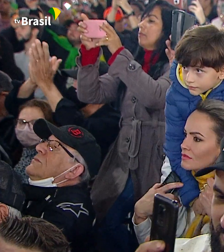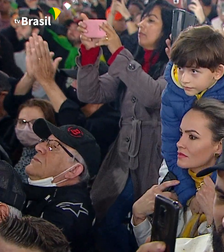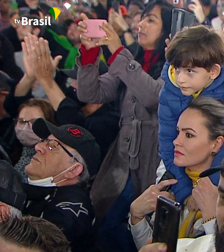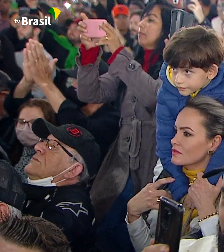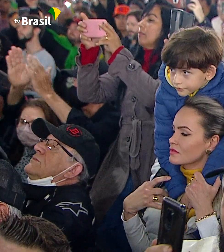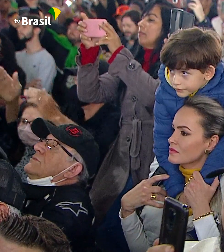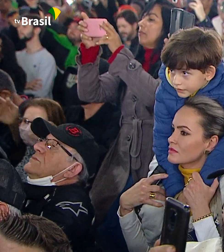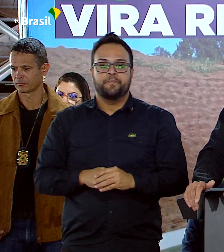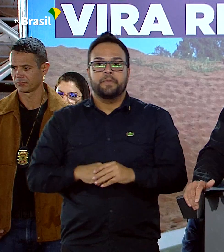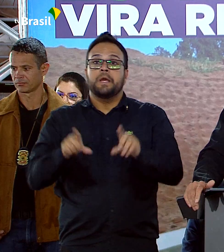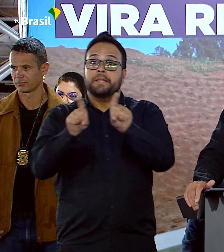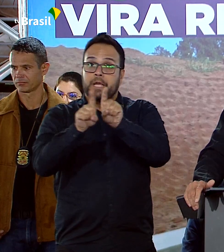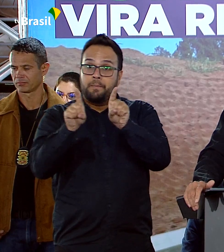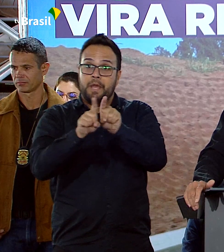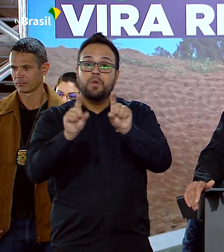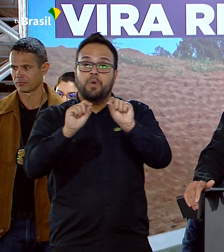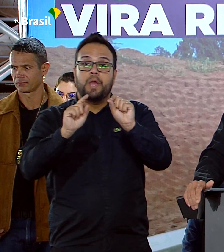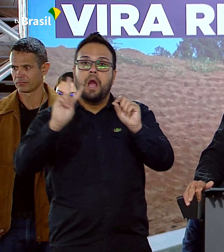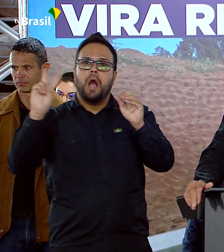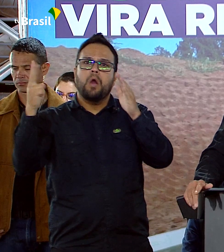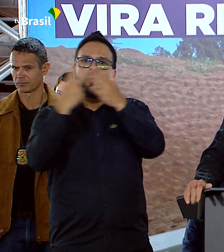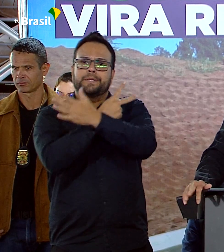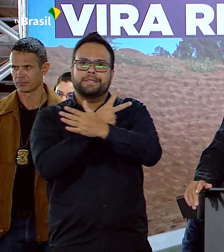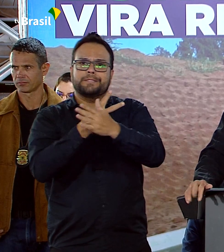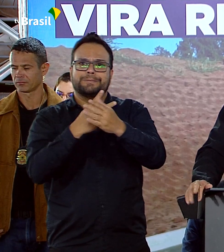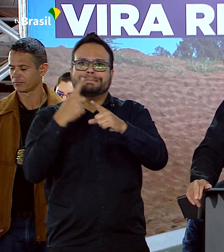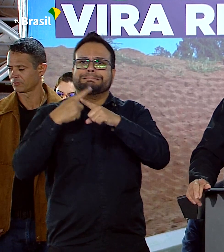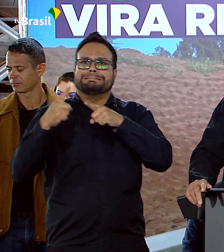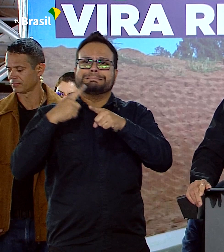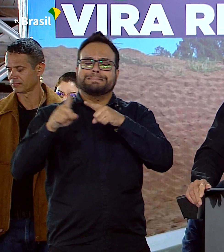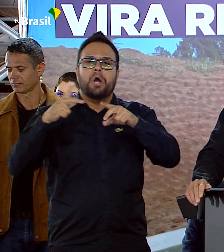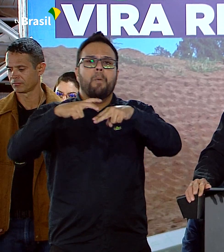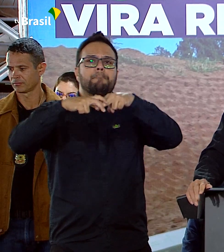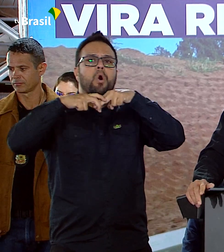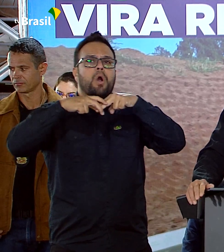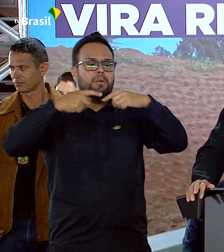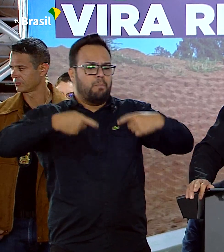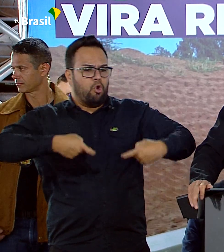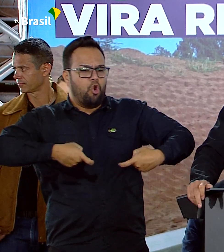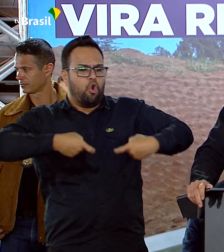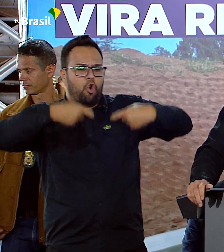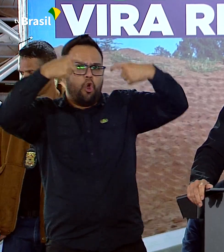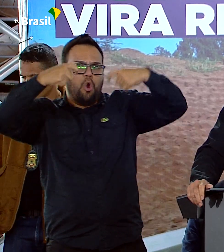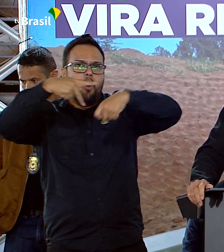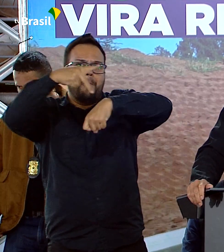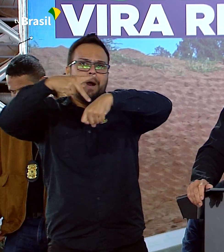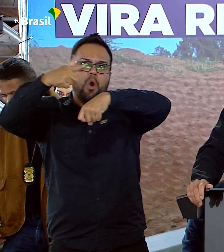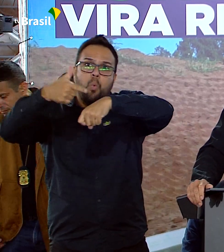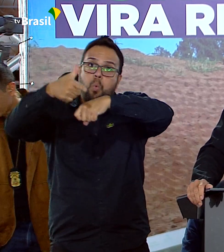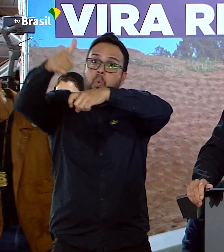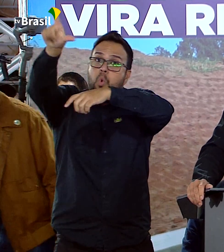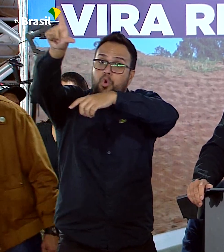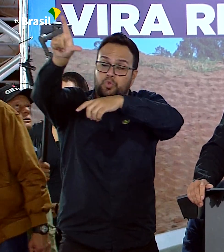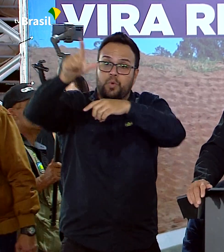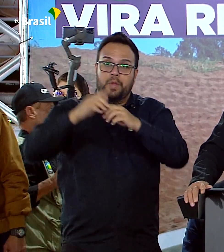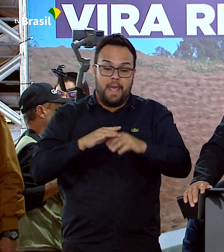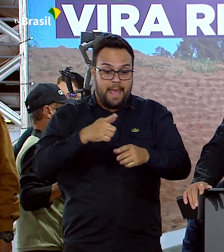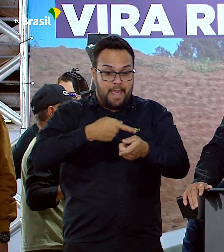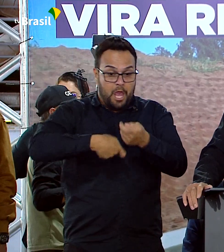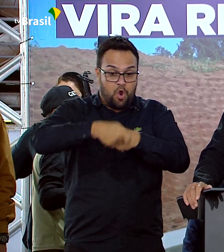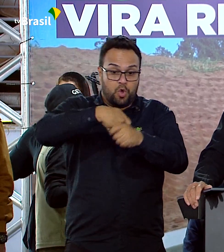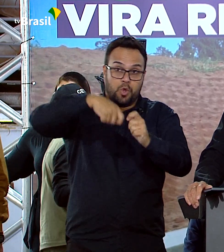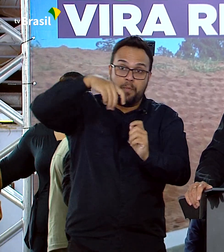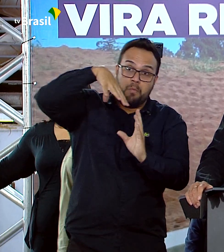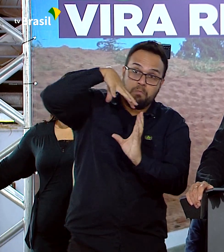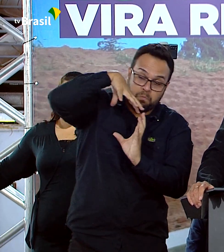Enfrentamos a consequência de uma guerra lá fora, com reflexo na economia do mundo